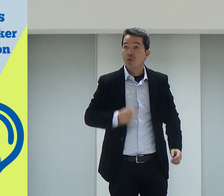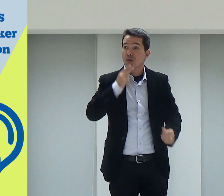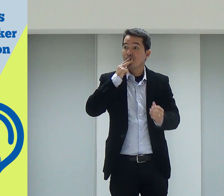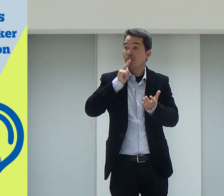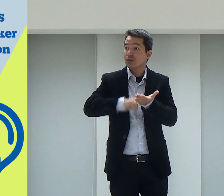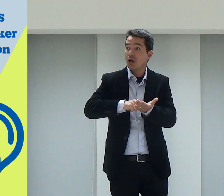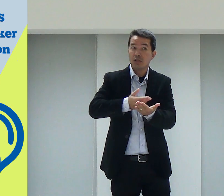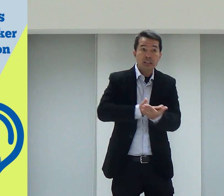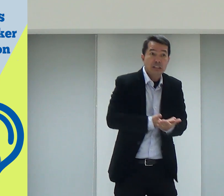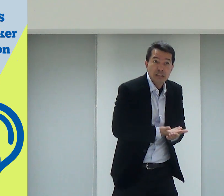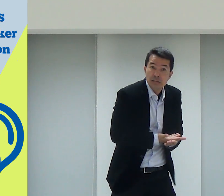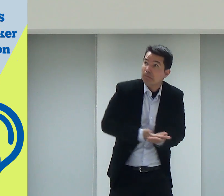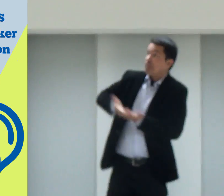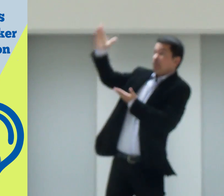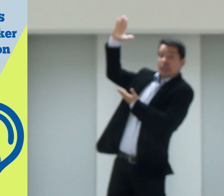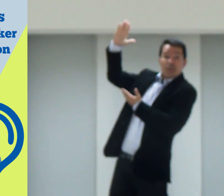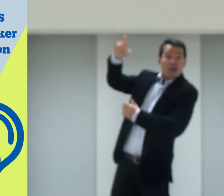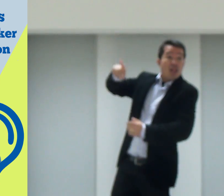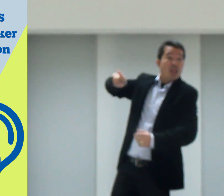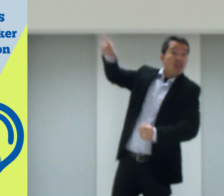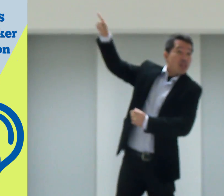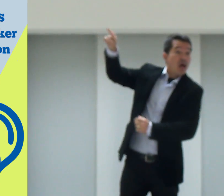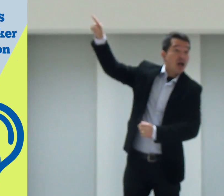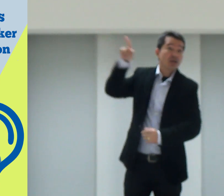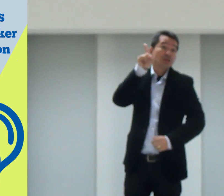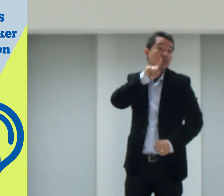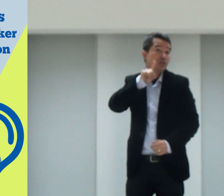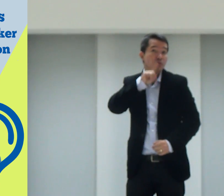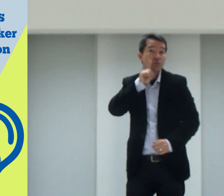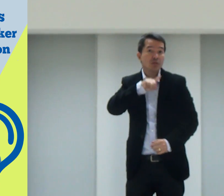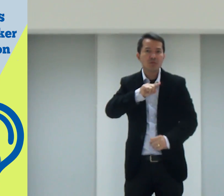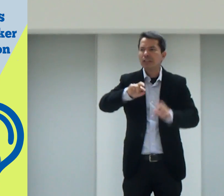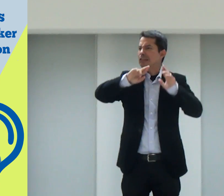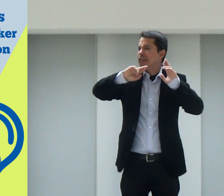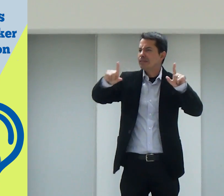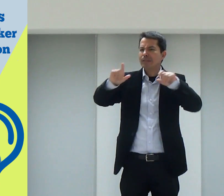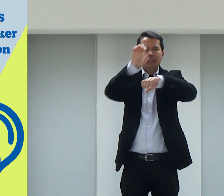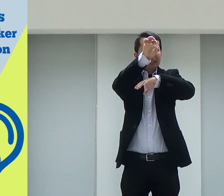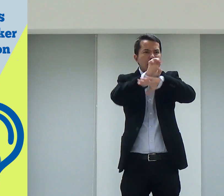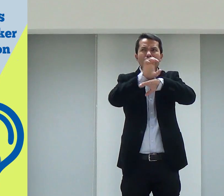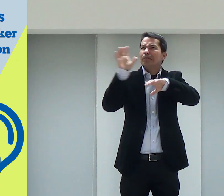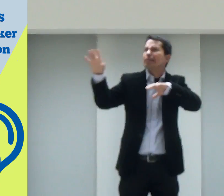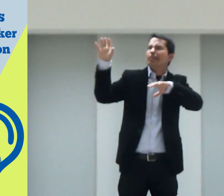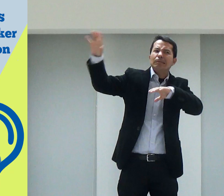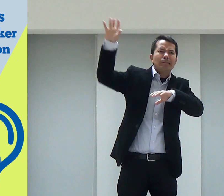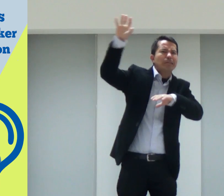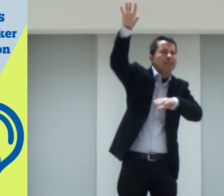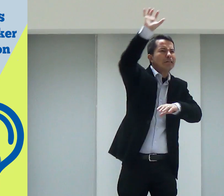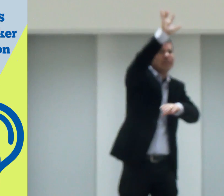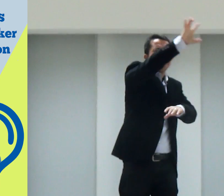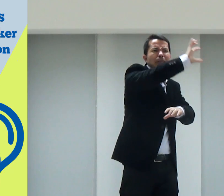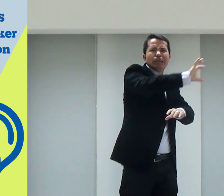escreveram mil cartas assim e enviaram pra lá, lá pros Estados Unidos, pra diferentes estados lá.